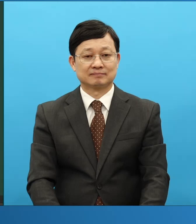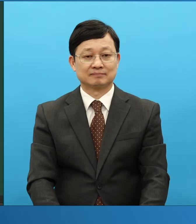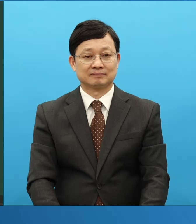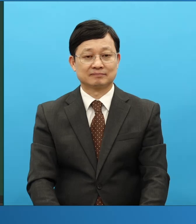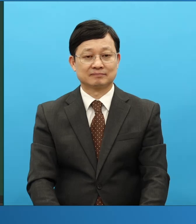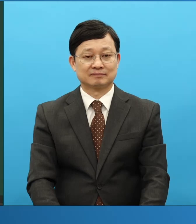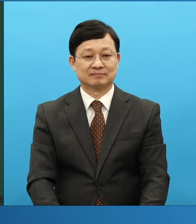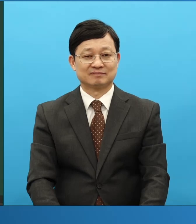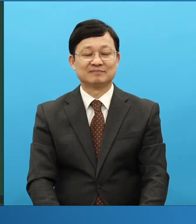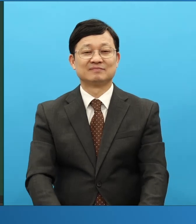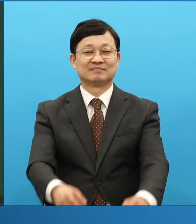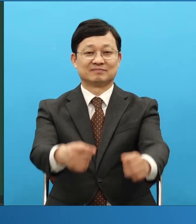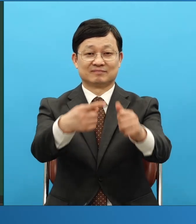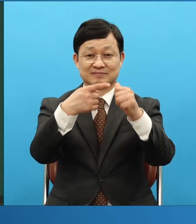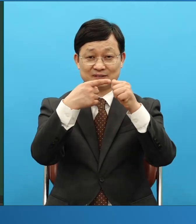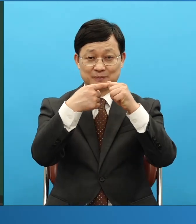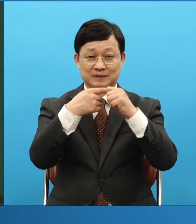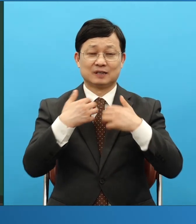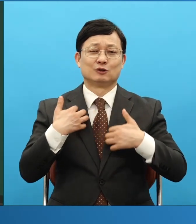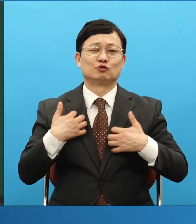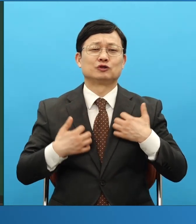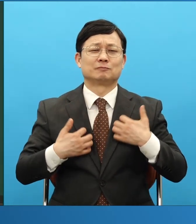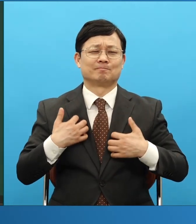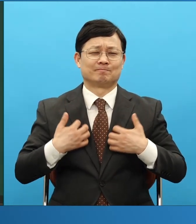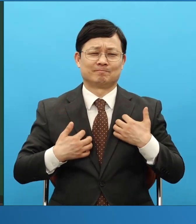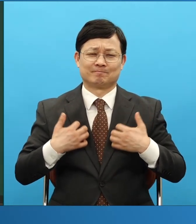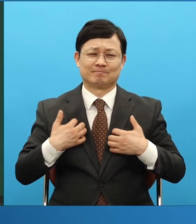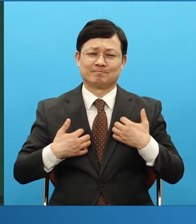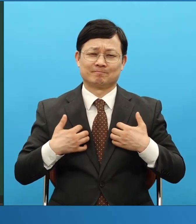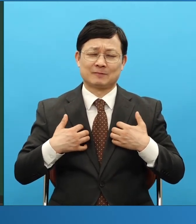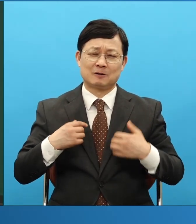누림이라고 하는 겁니다 약간만 누리면 돼요